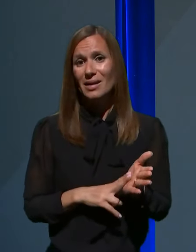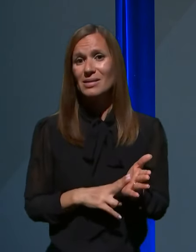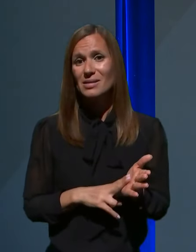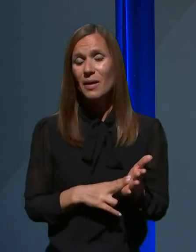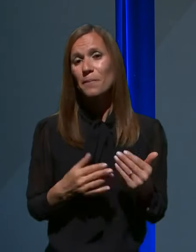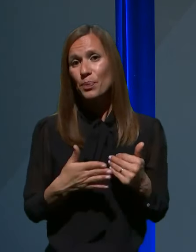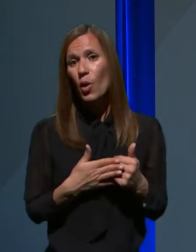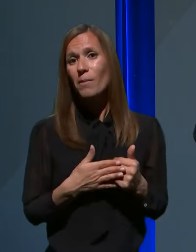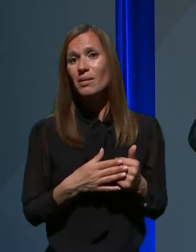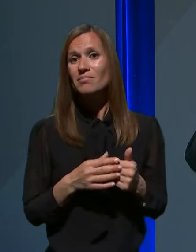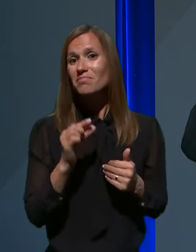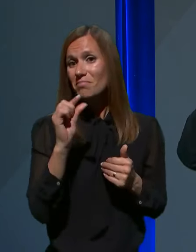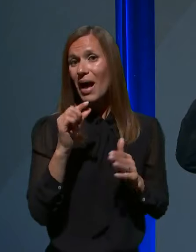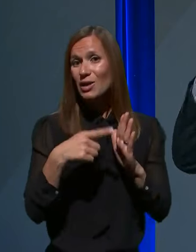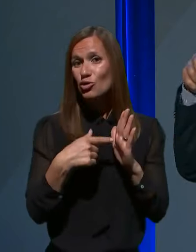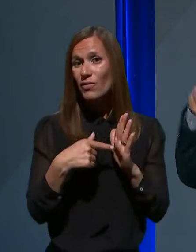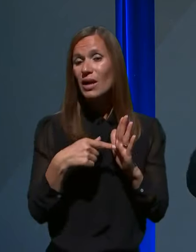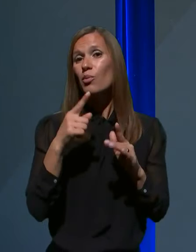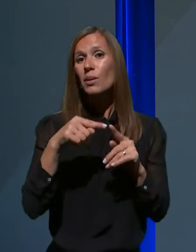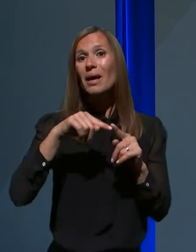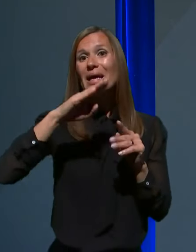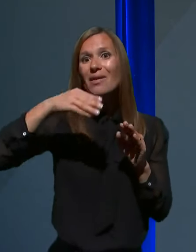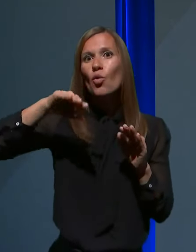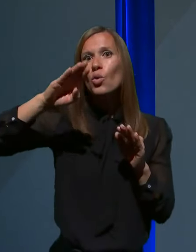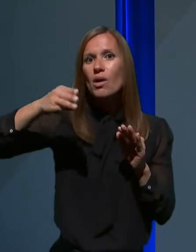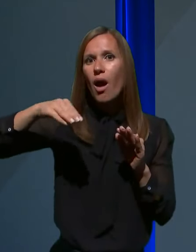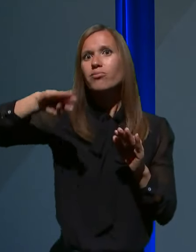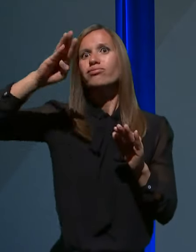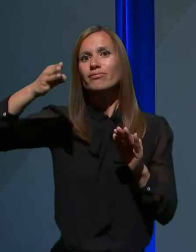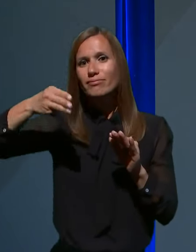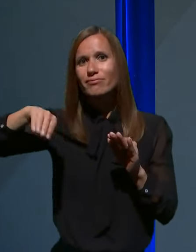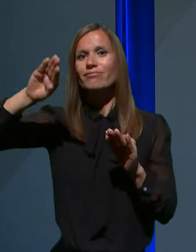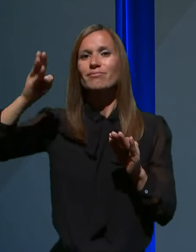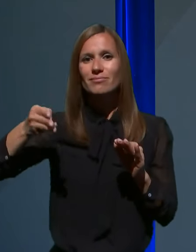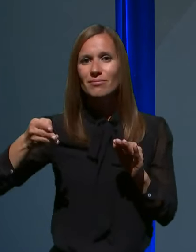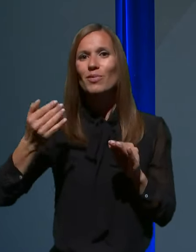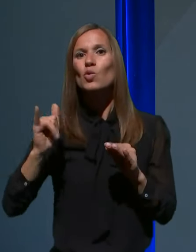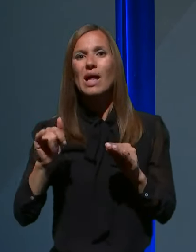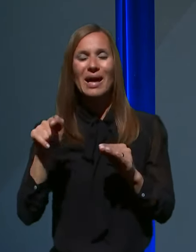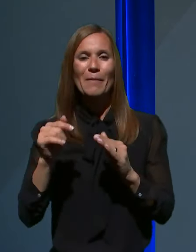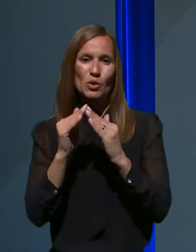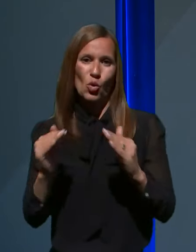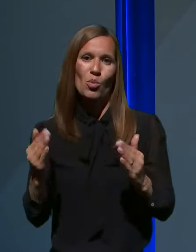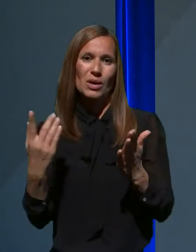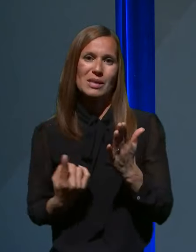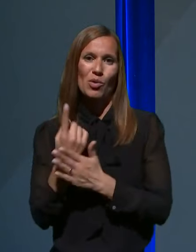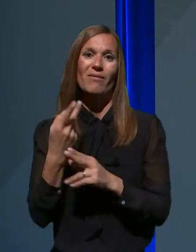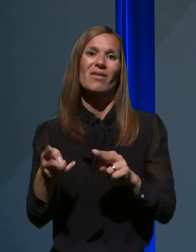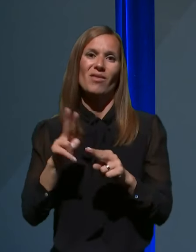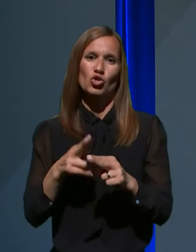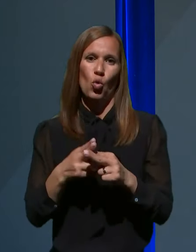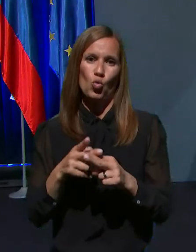relativno mehnih številkah srede krivulja močno za njiha pri vsakem takem domu, kjer se pojavi nekaj več okuženih.